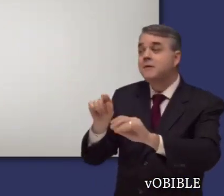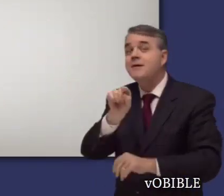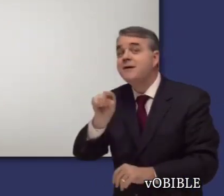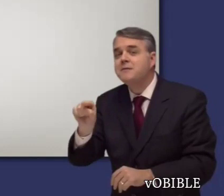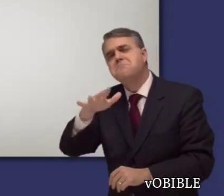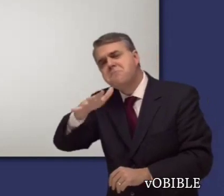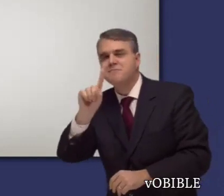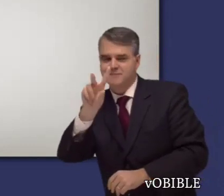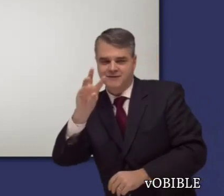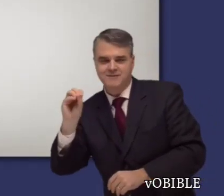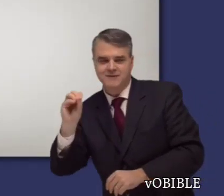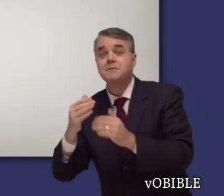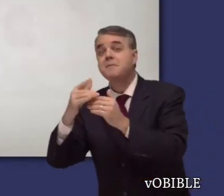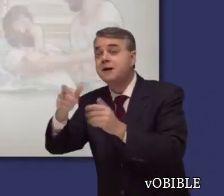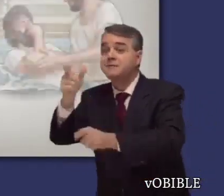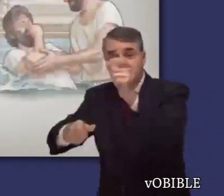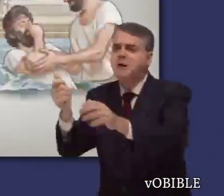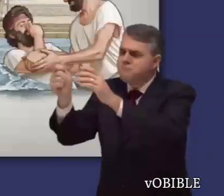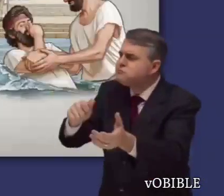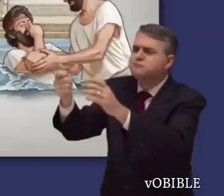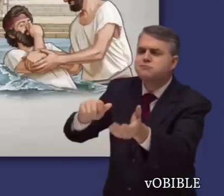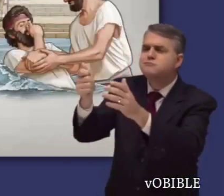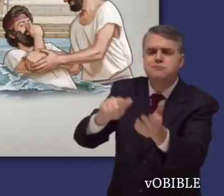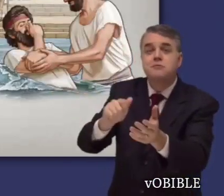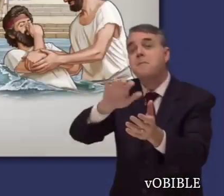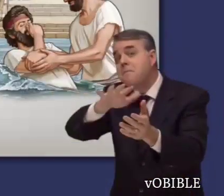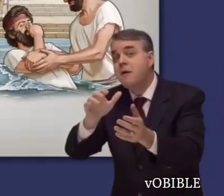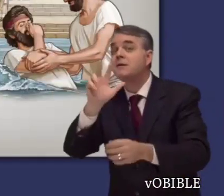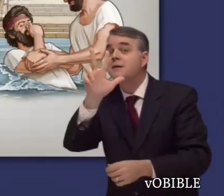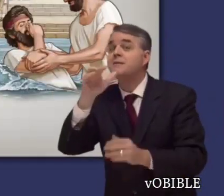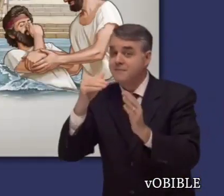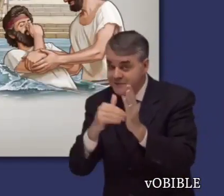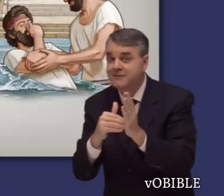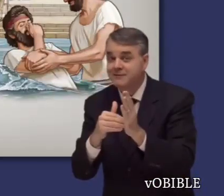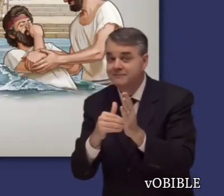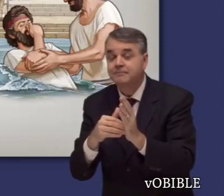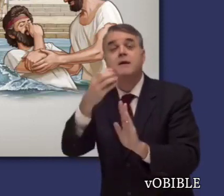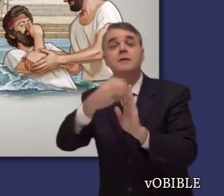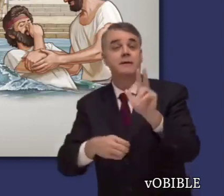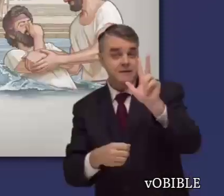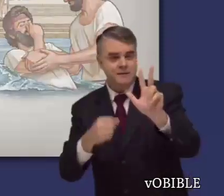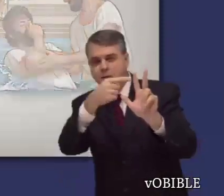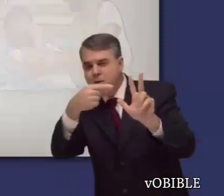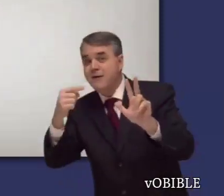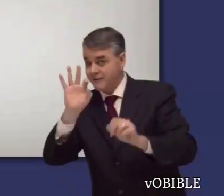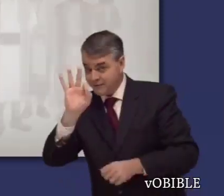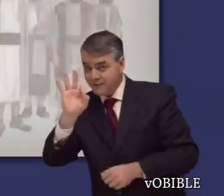discípulos. Más tarde ese mismo día se bautizan unas tres mil personas.